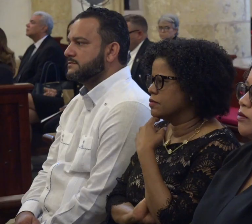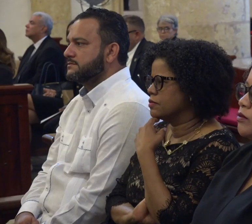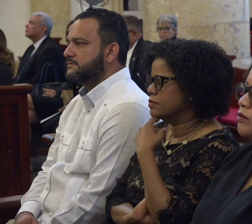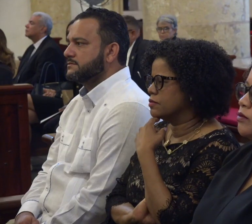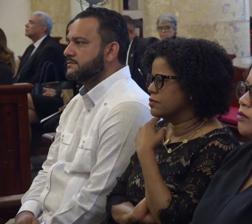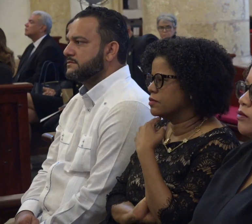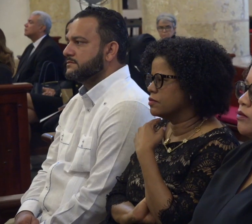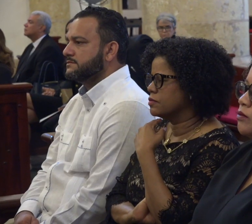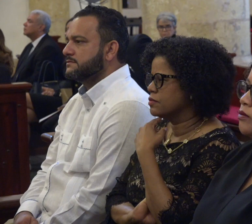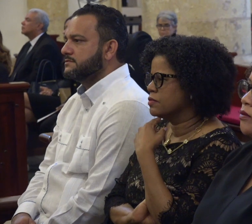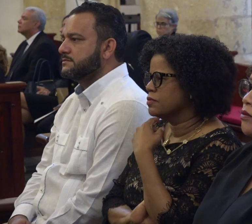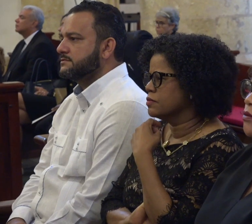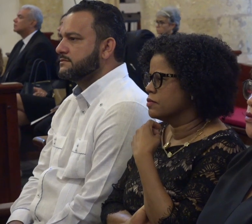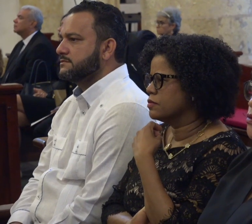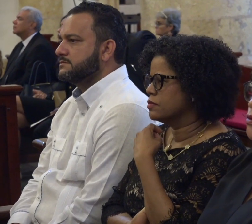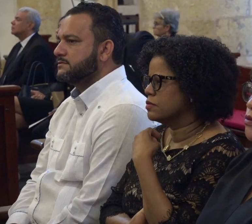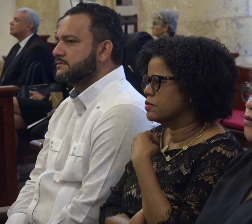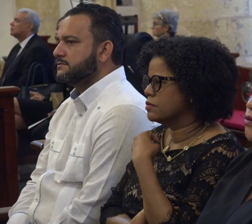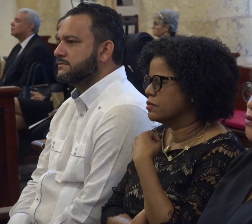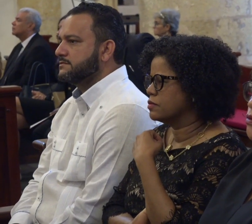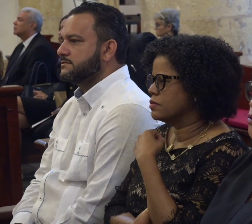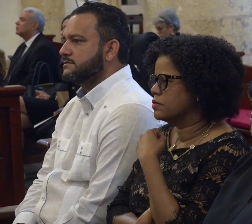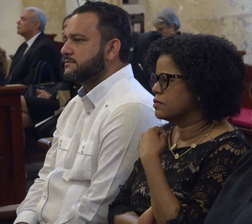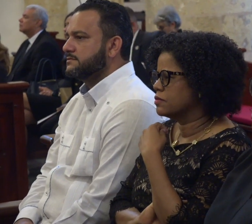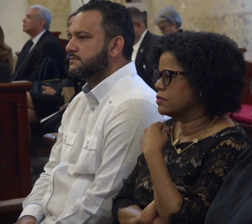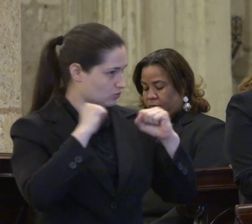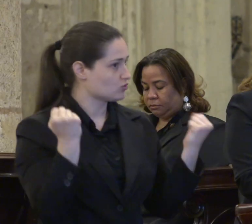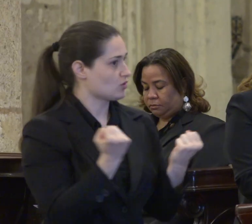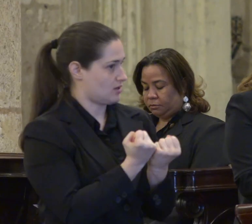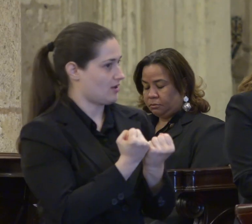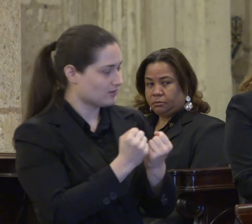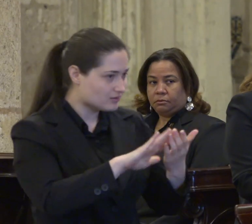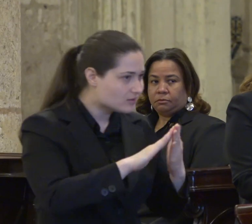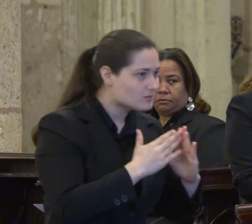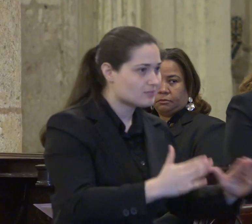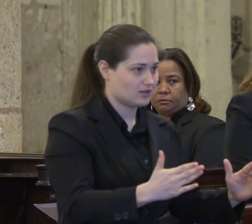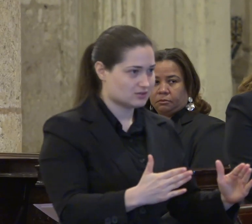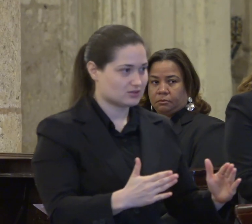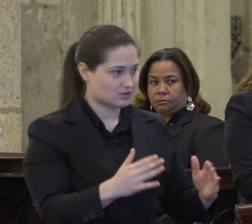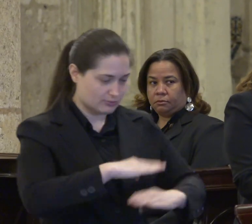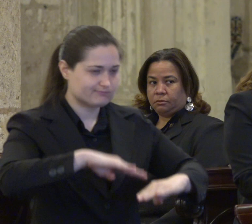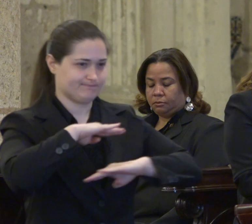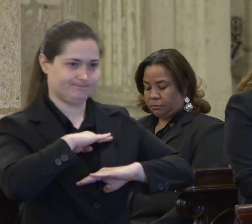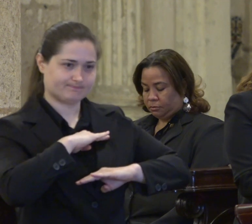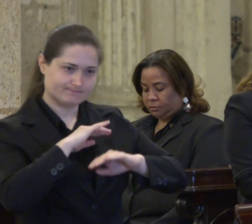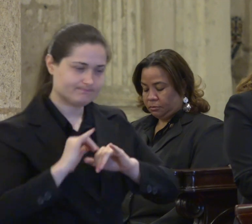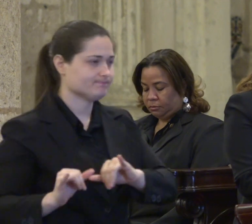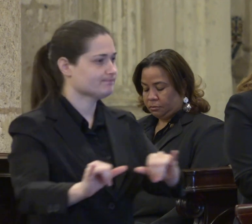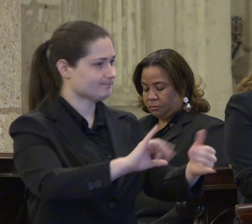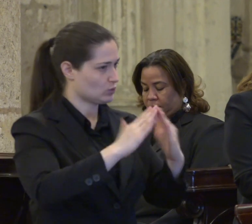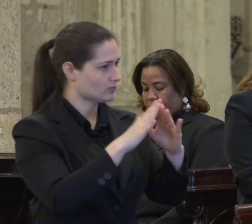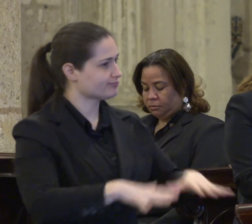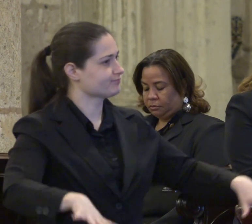enorme contribución a la justicia social, a la paz y al bienestar colectivo. Que el